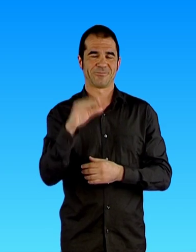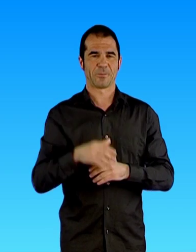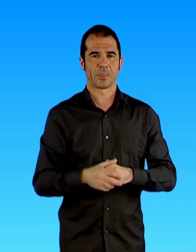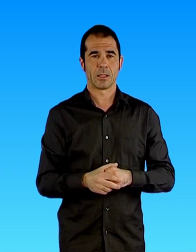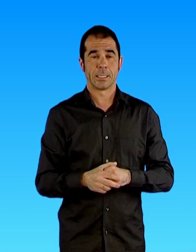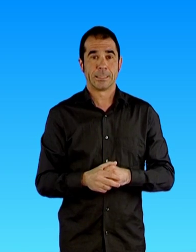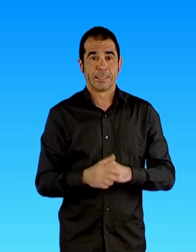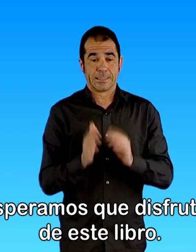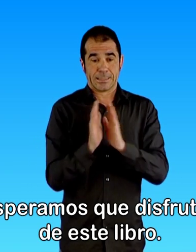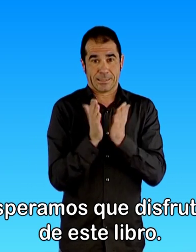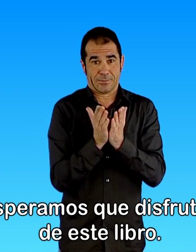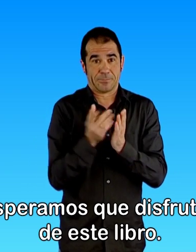Esperamos que disfruten de este libro.